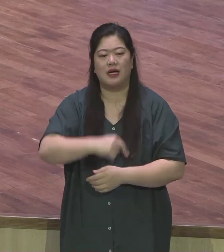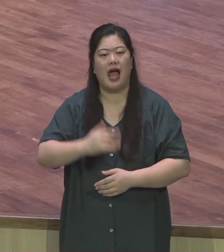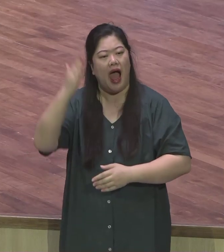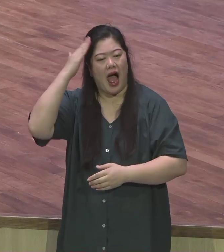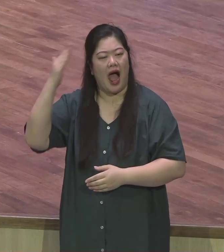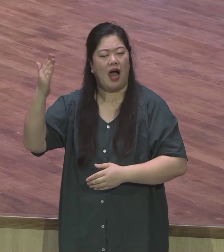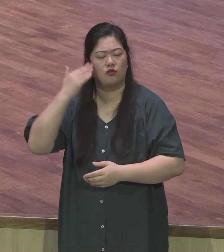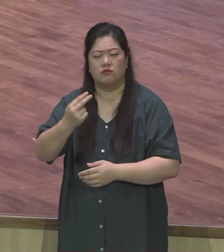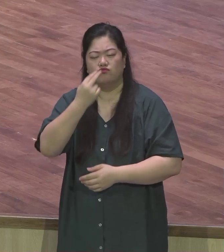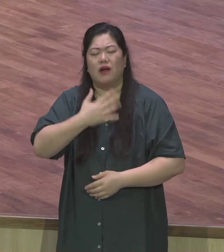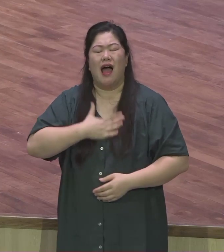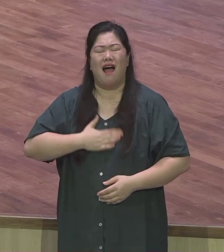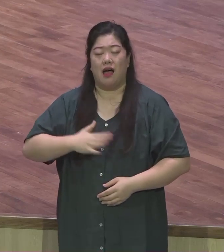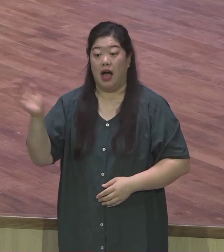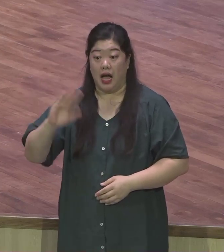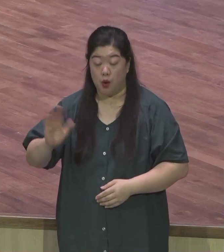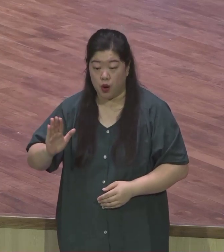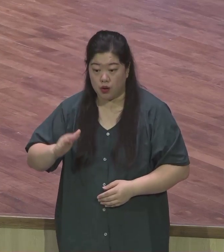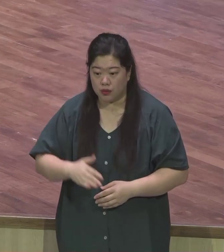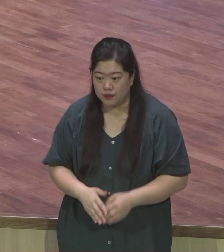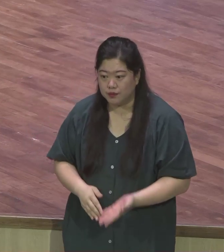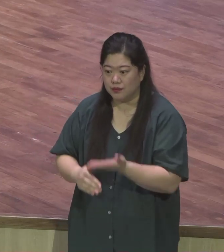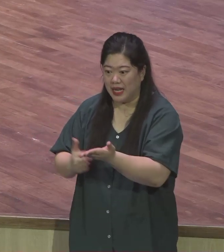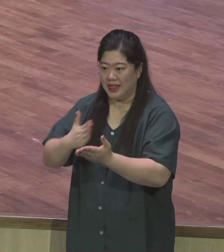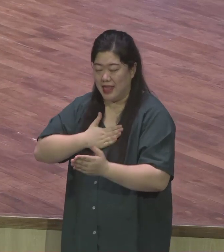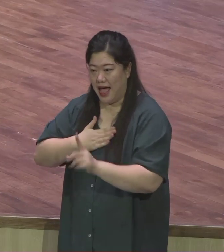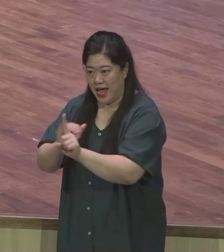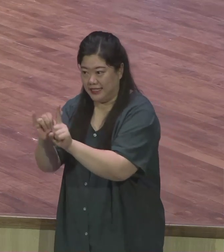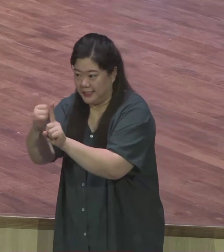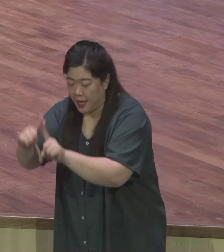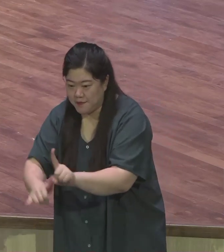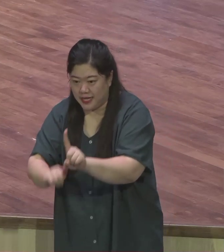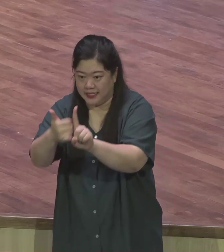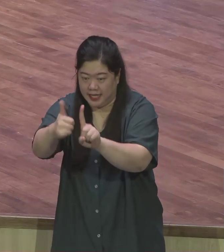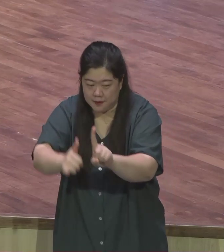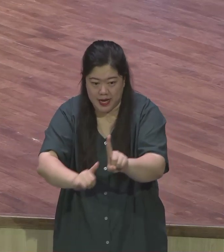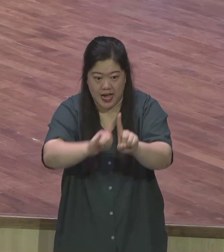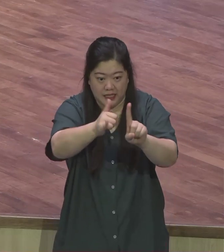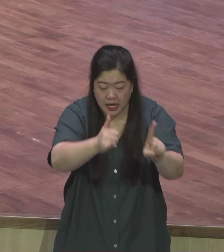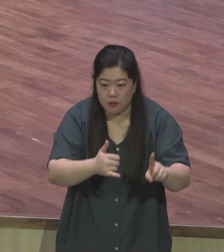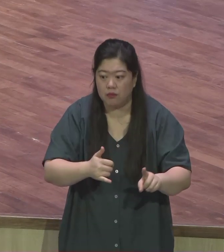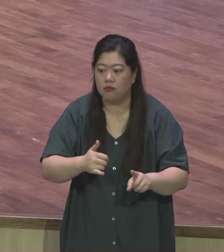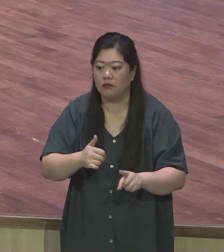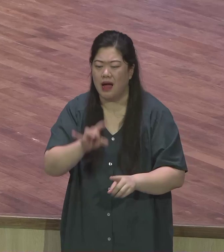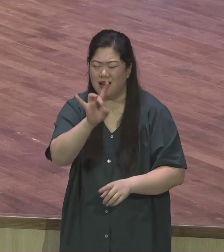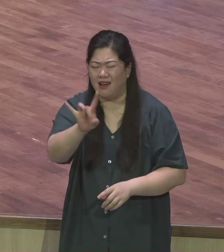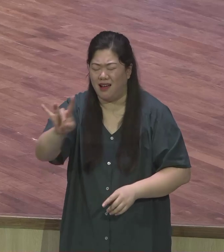사람을 하나님께서 소중하게 보신다는 것입니다 꼭 하나님의 현미경 사역처럼